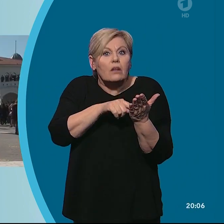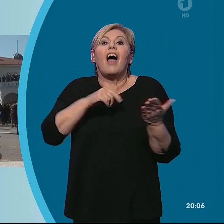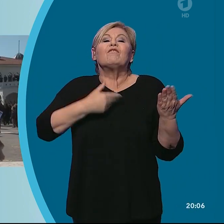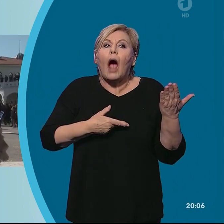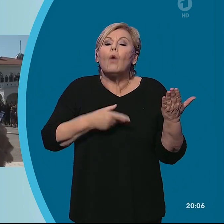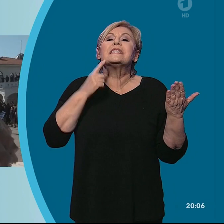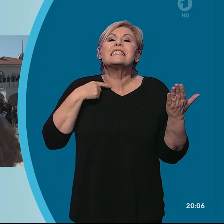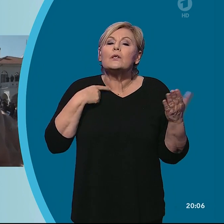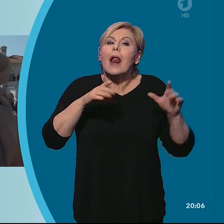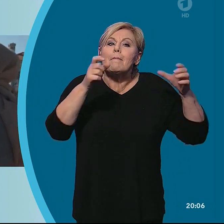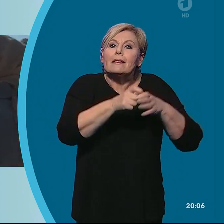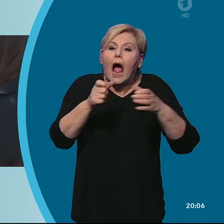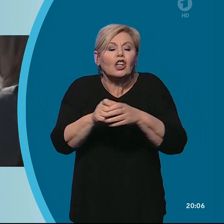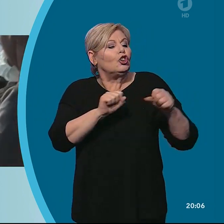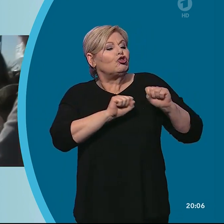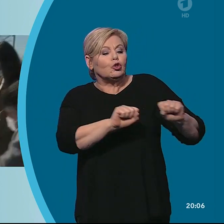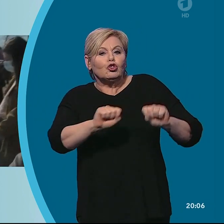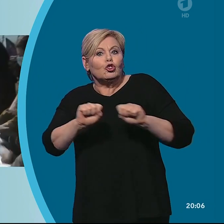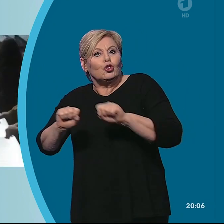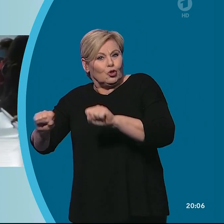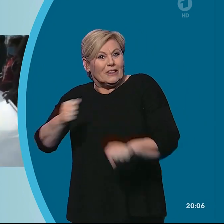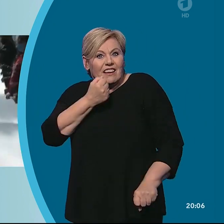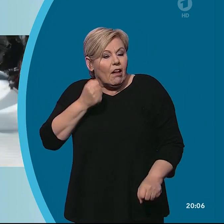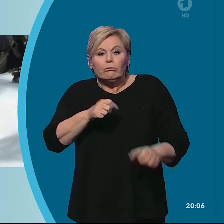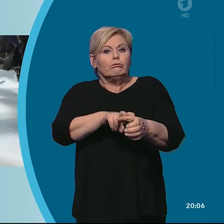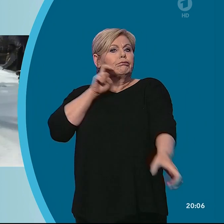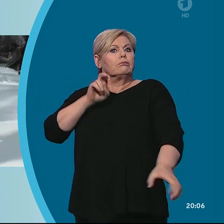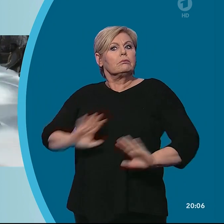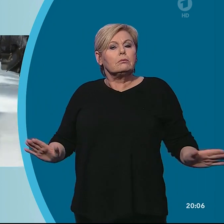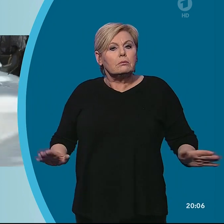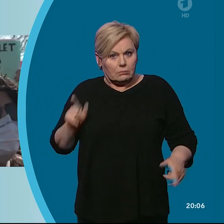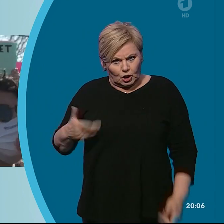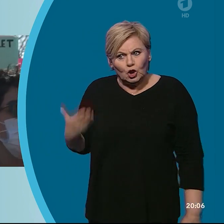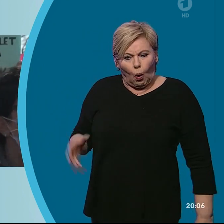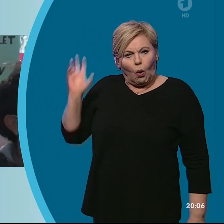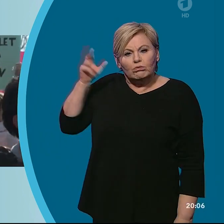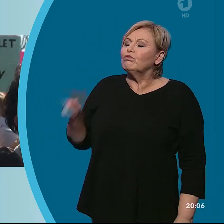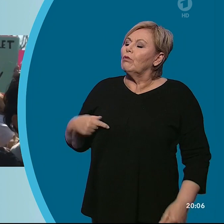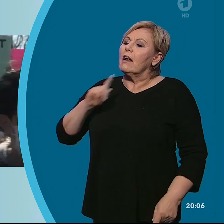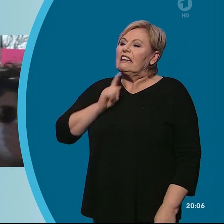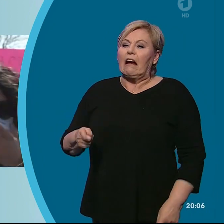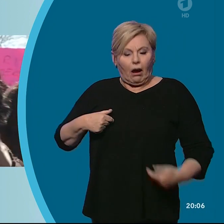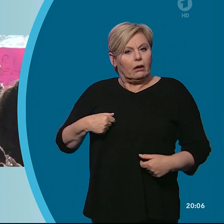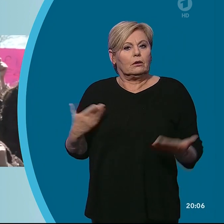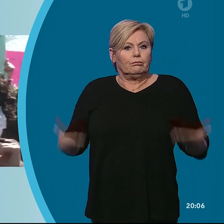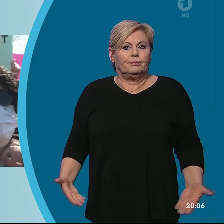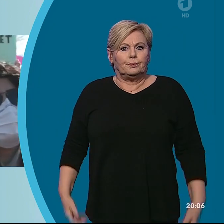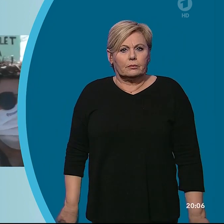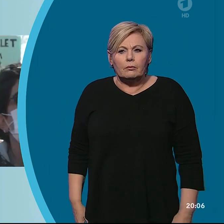sexuelle Minderheiten vor Gewalt schützen soll, aus. Präsident Erdogan hatte diesen Schritt per Dekret durchgesetzt. Den Vorwurf vieler